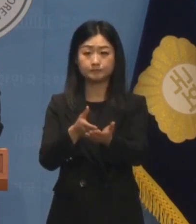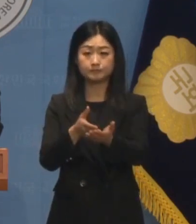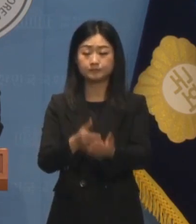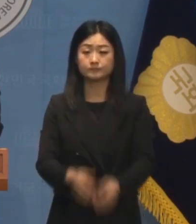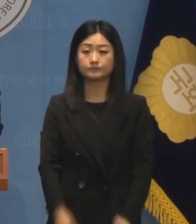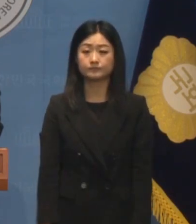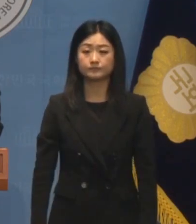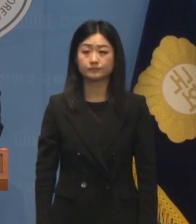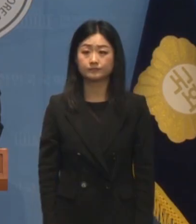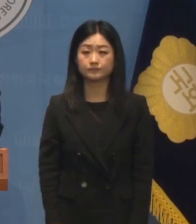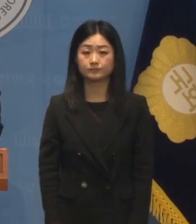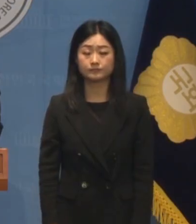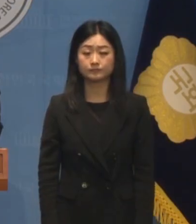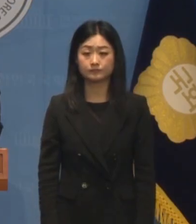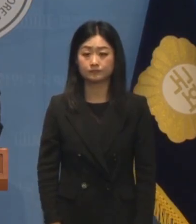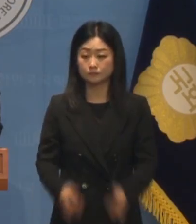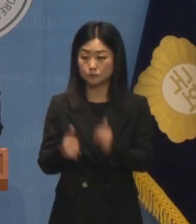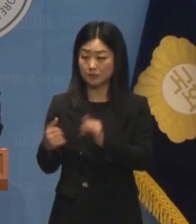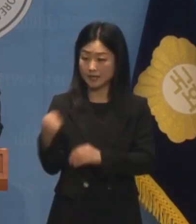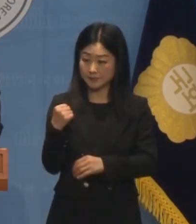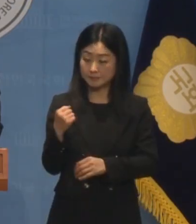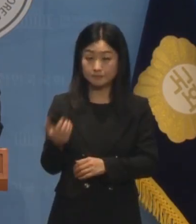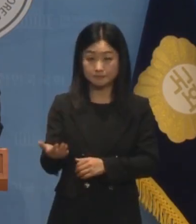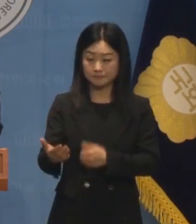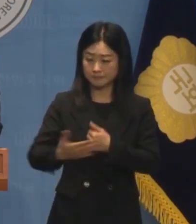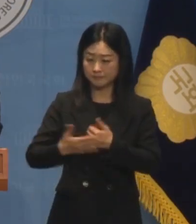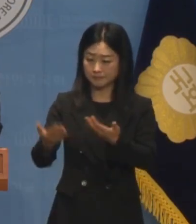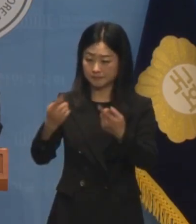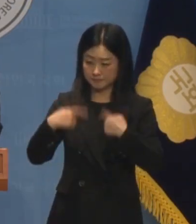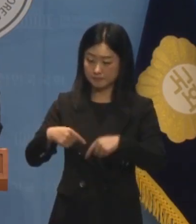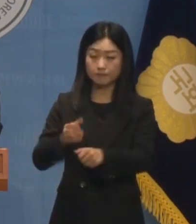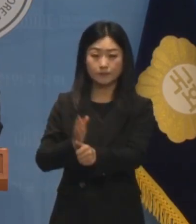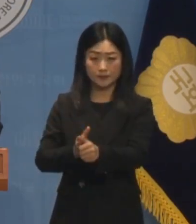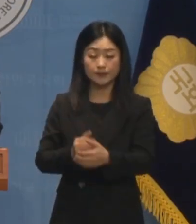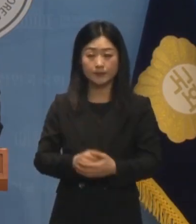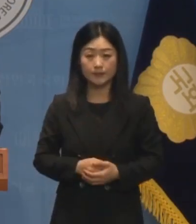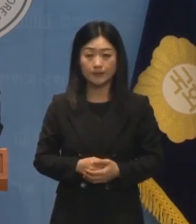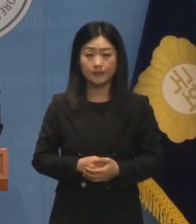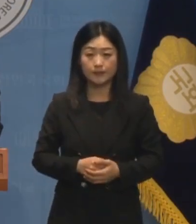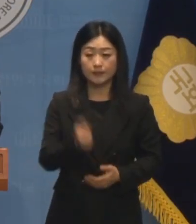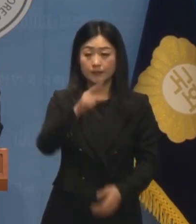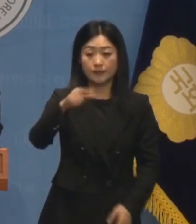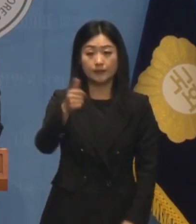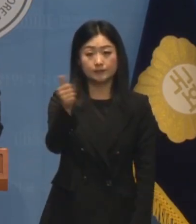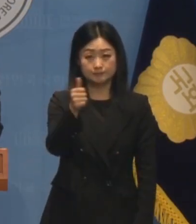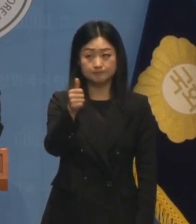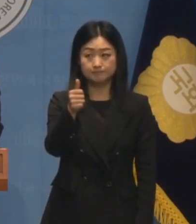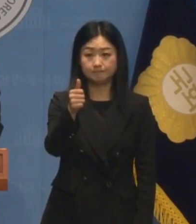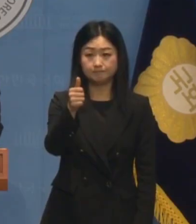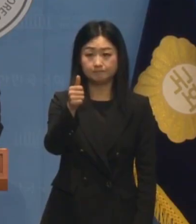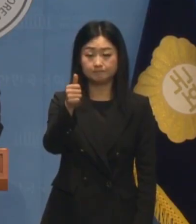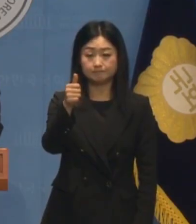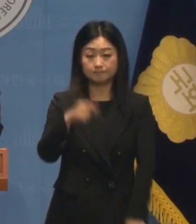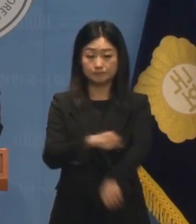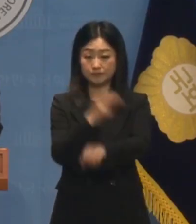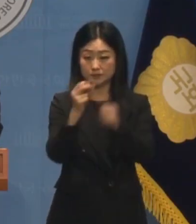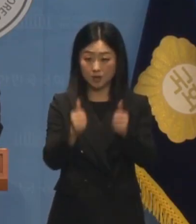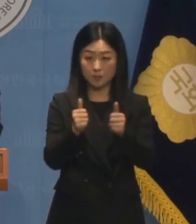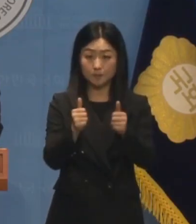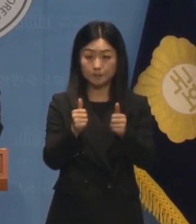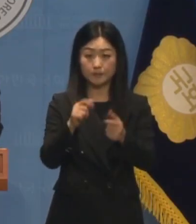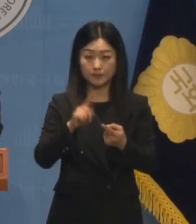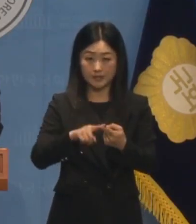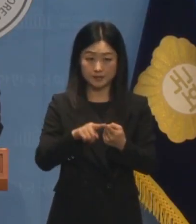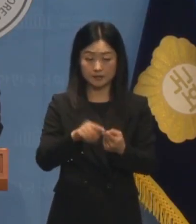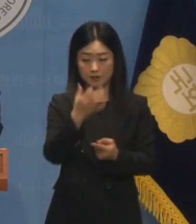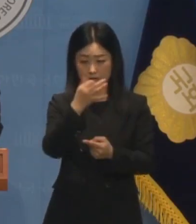국민의힘 측에서는 적극적으로 임해주시기 바라며 한동훈 대표 또한 이 부분을 회피하지 말고